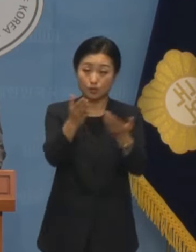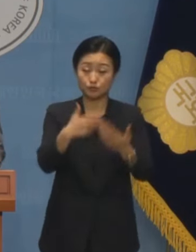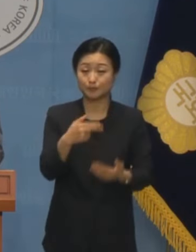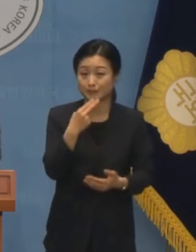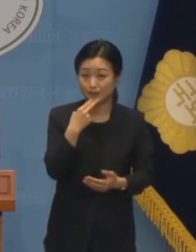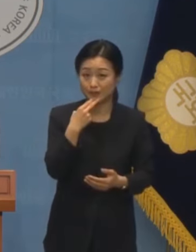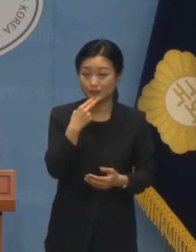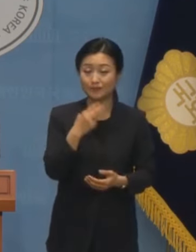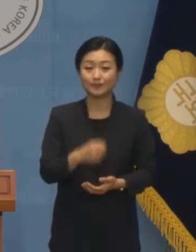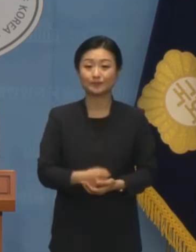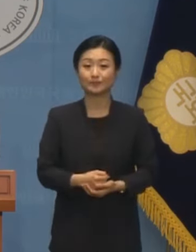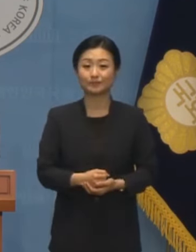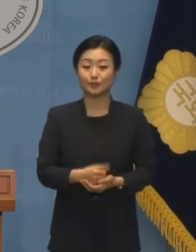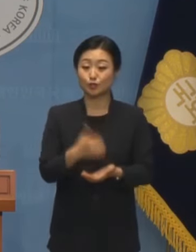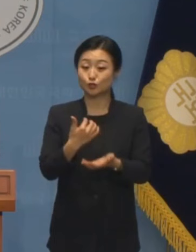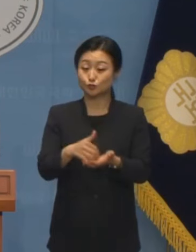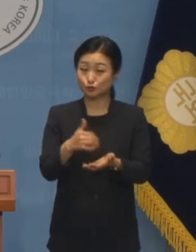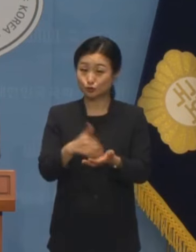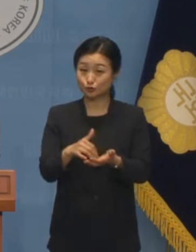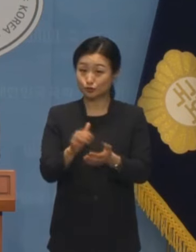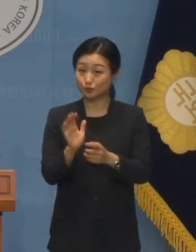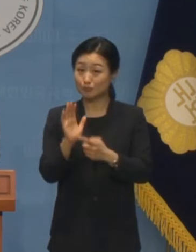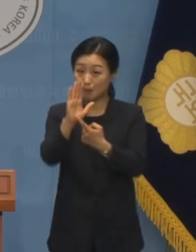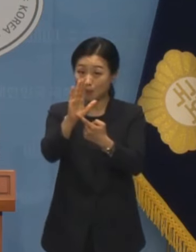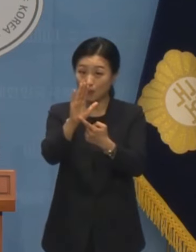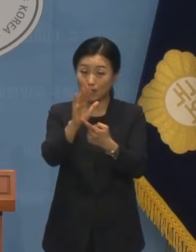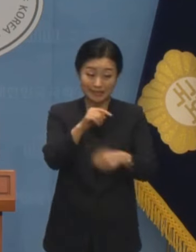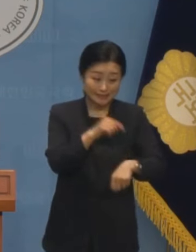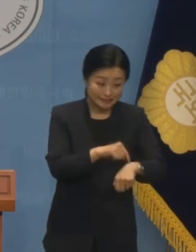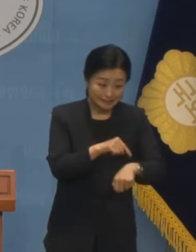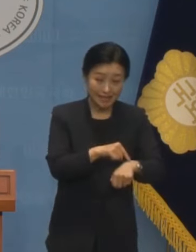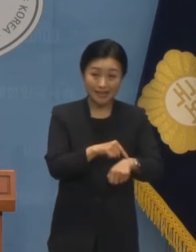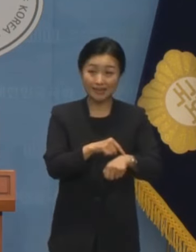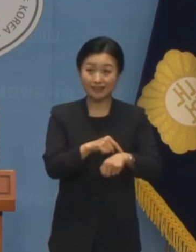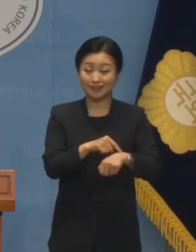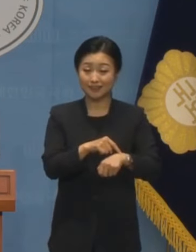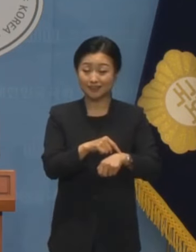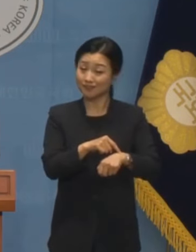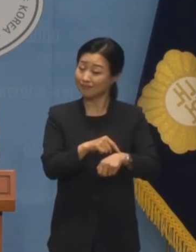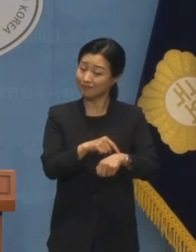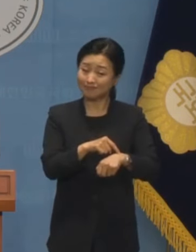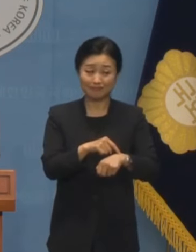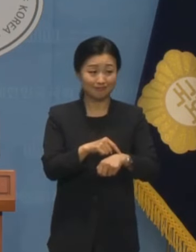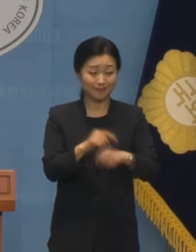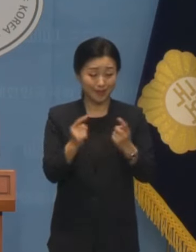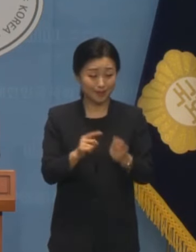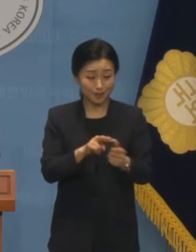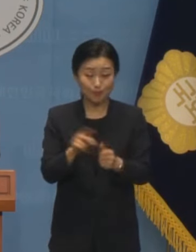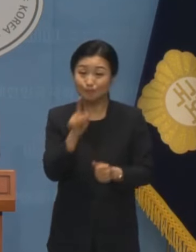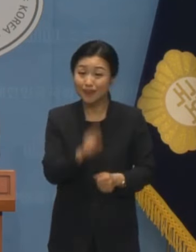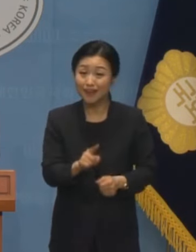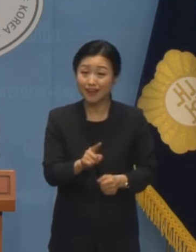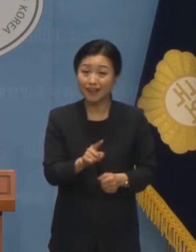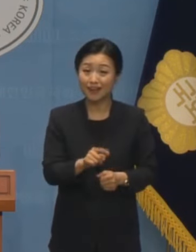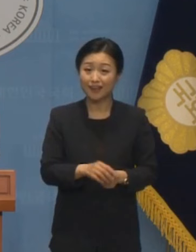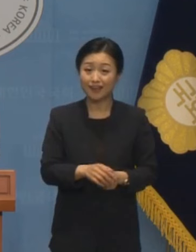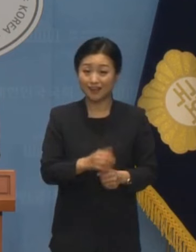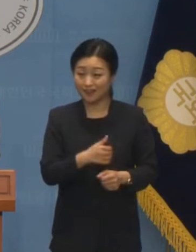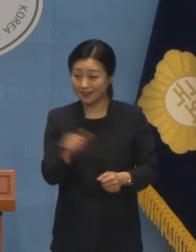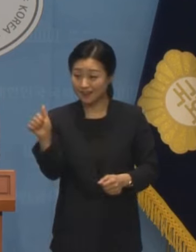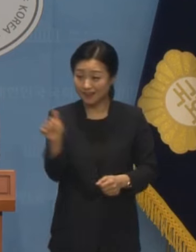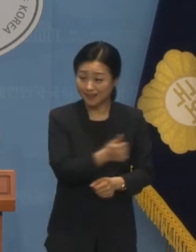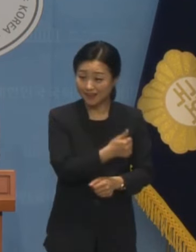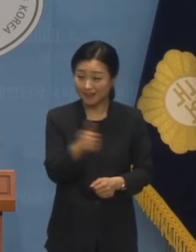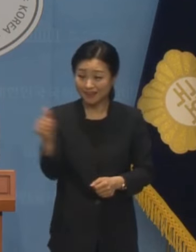않았습니다 횟수는 되는데 일자 시간은 개인정보라는 게 말이 됩니까? 언제 나갔는지